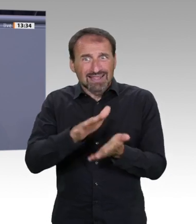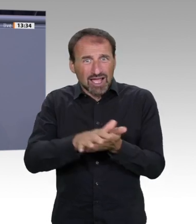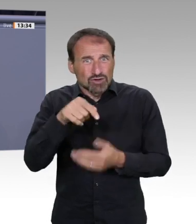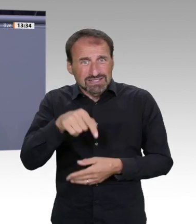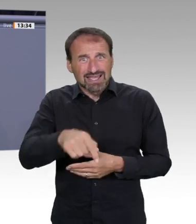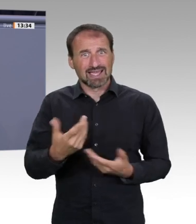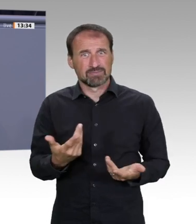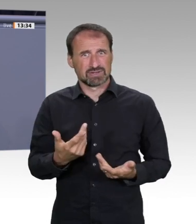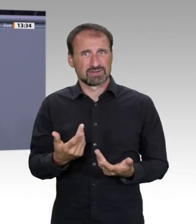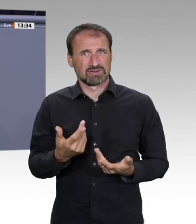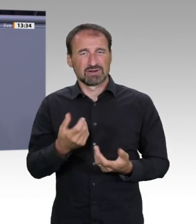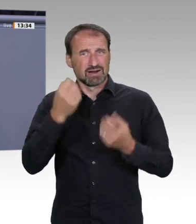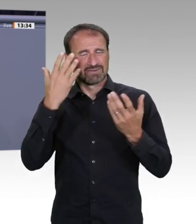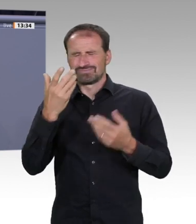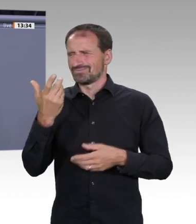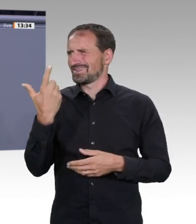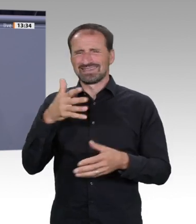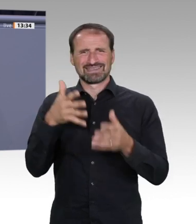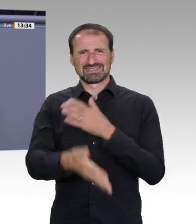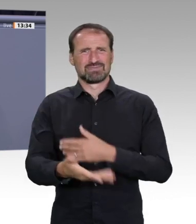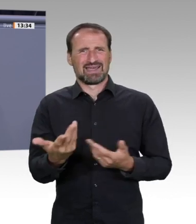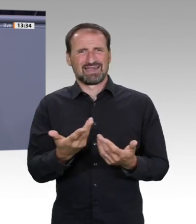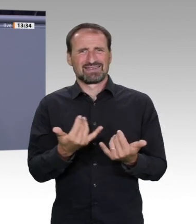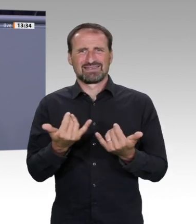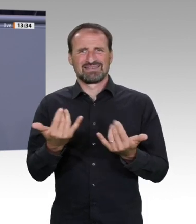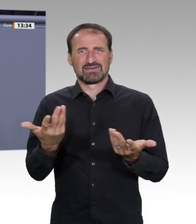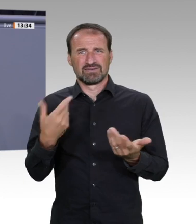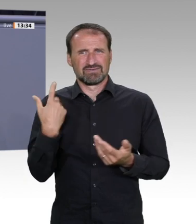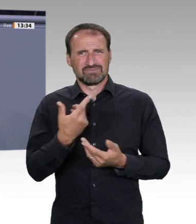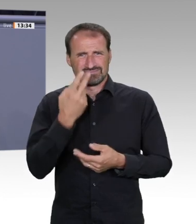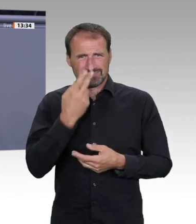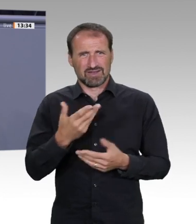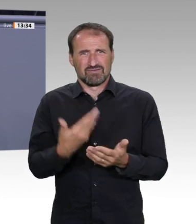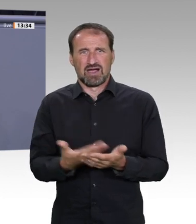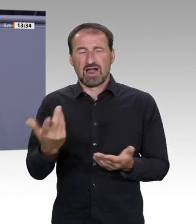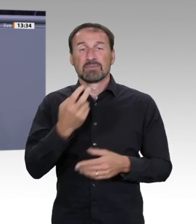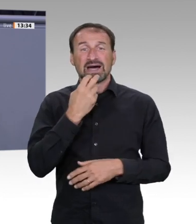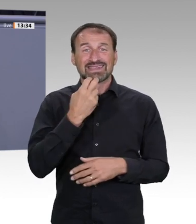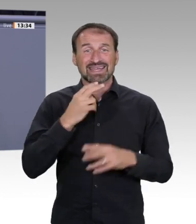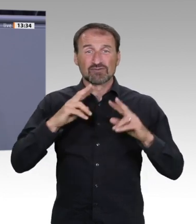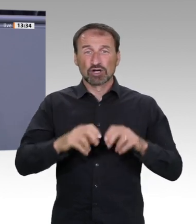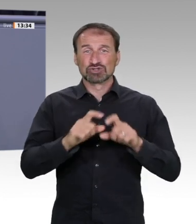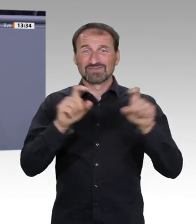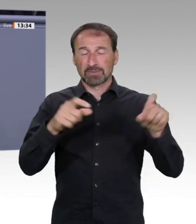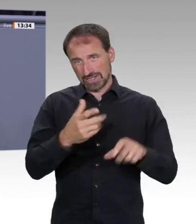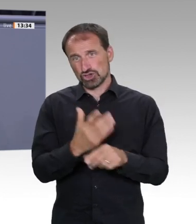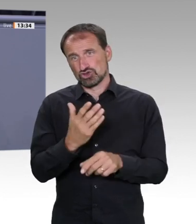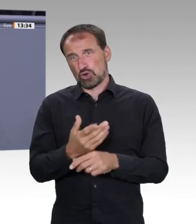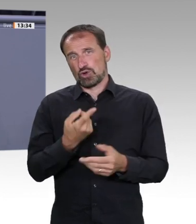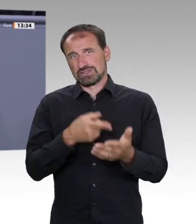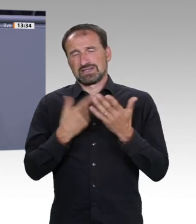Man kann zum Beispiel viel Strom sparen, wenn man zu Hause mit dem Glasfaseranschluss Netflix guckt und nicht mobil. Das kostet